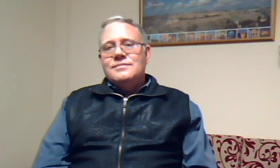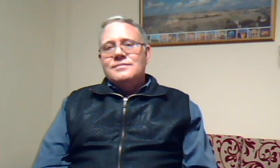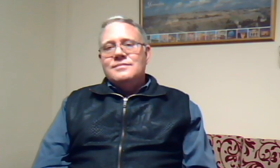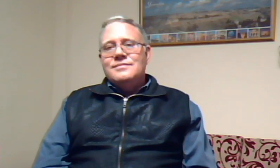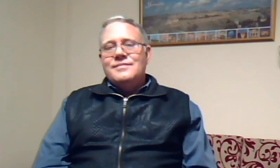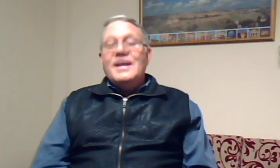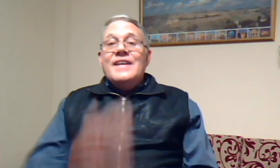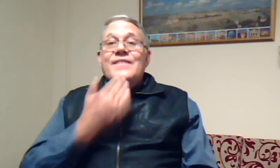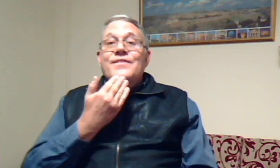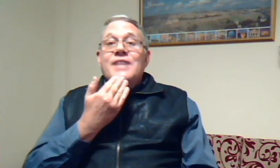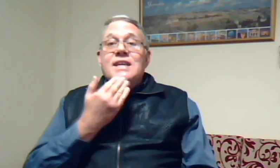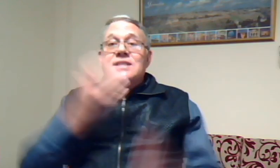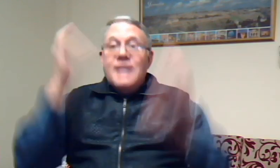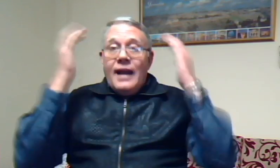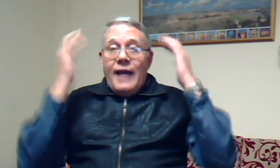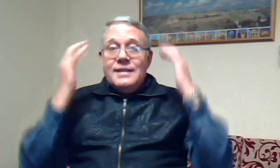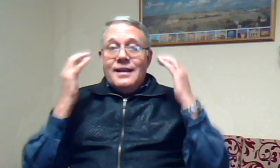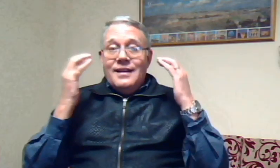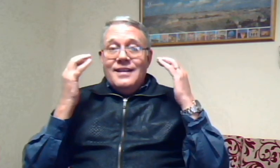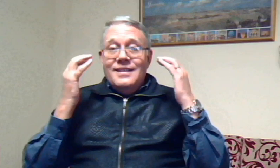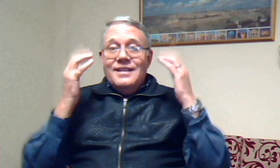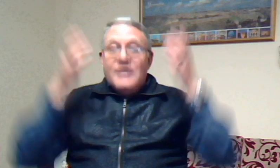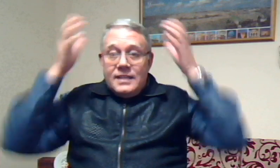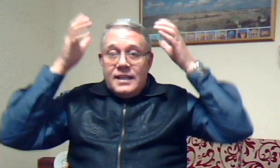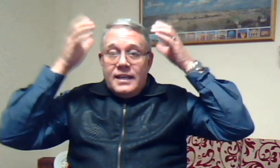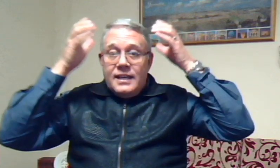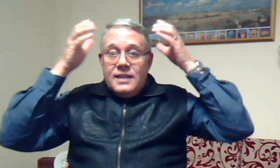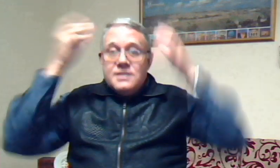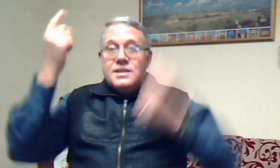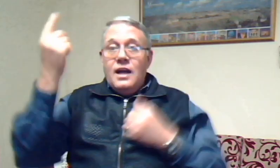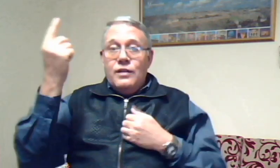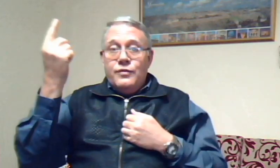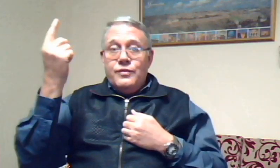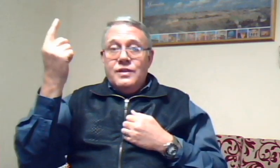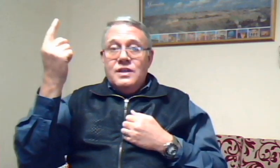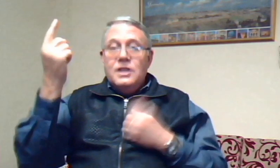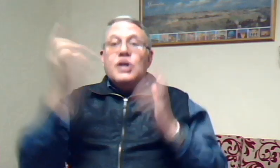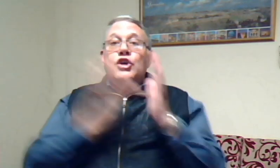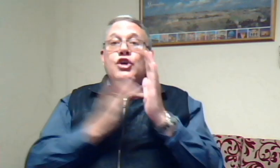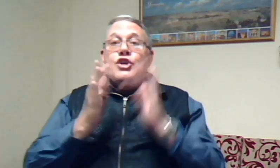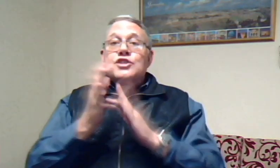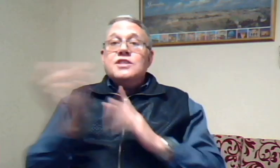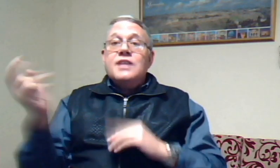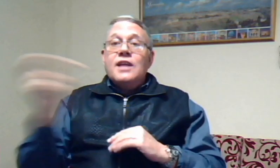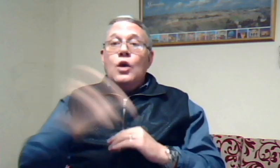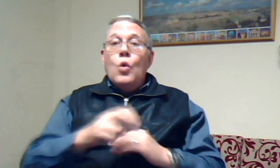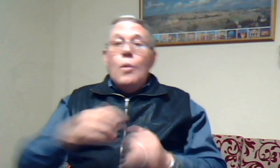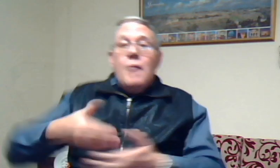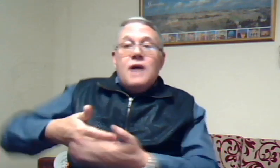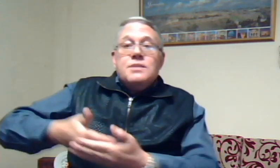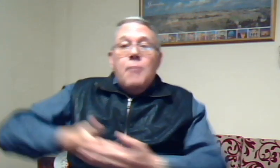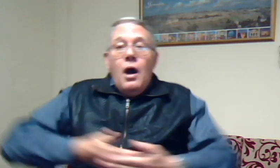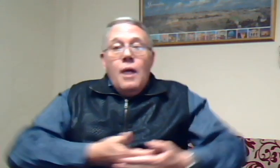wie is die rechter die Heere self Jesus het gekom as Baba